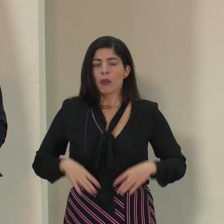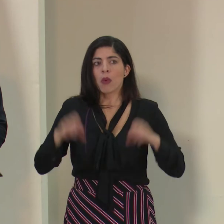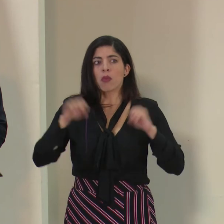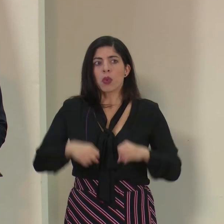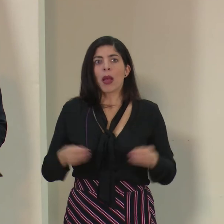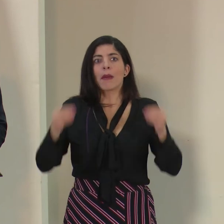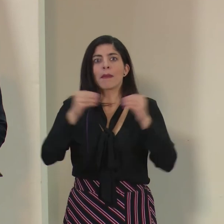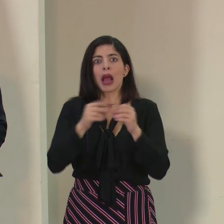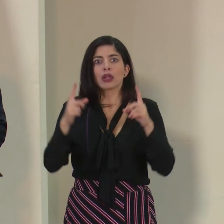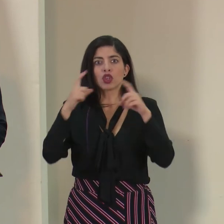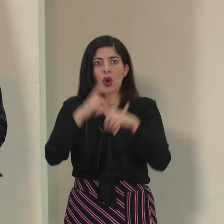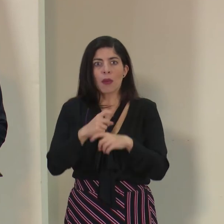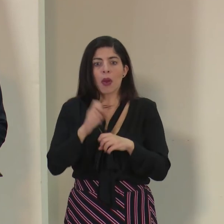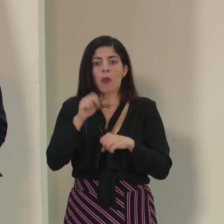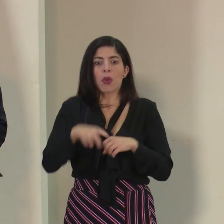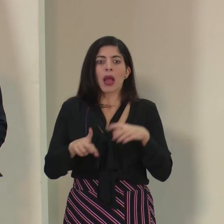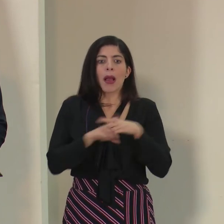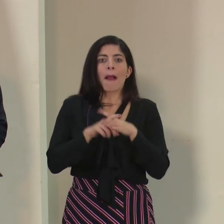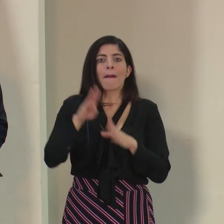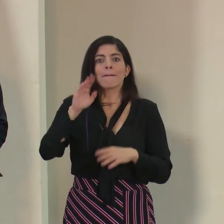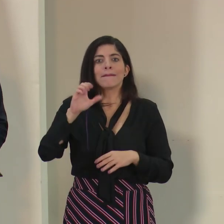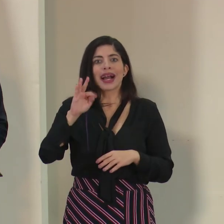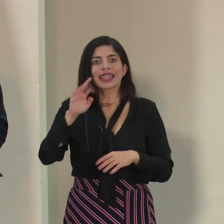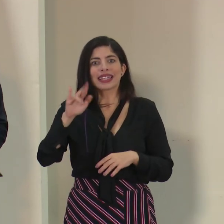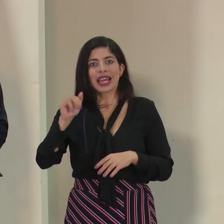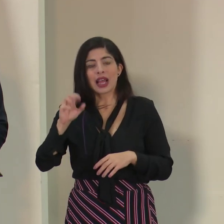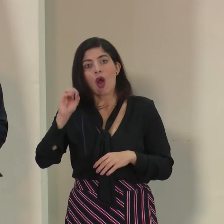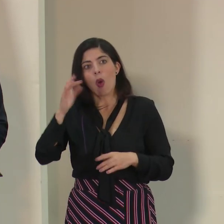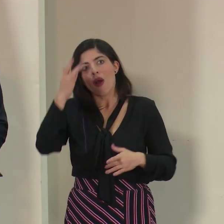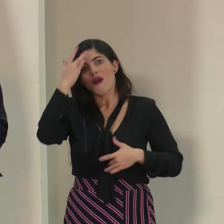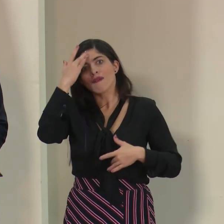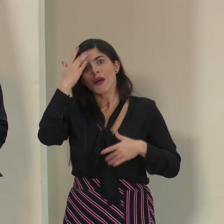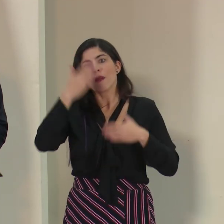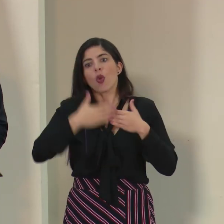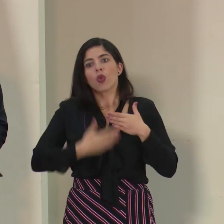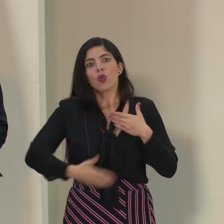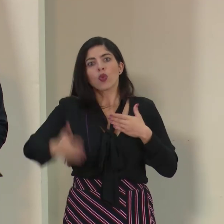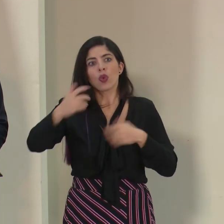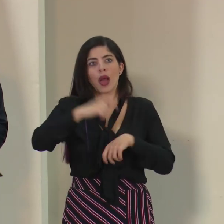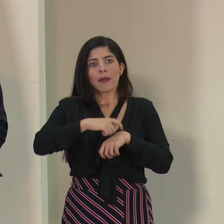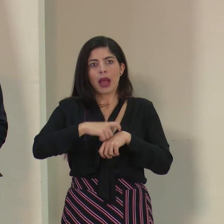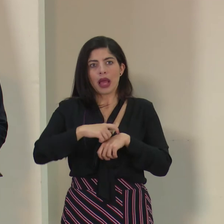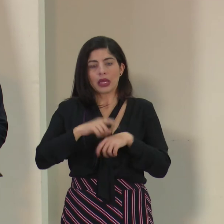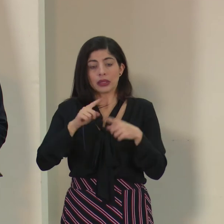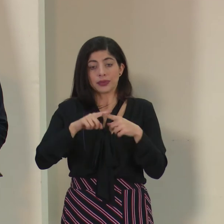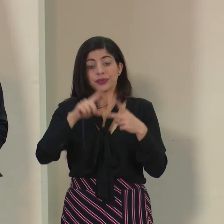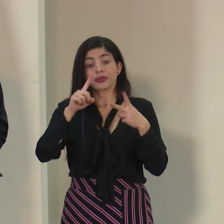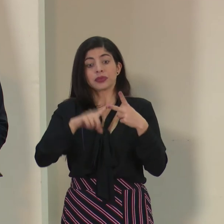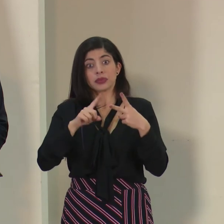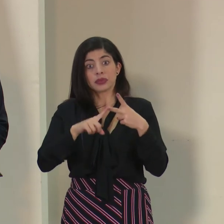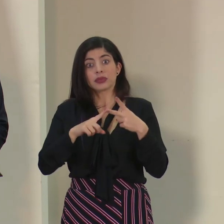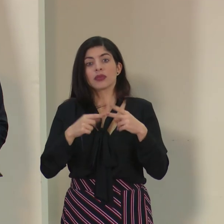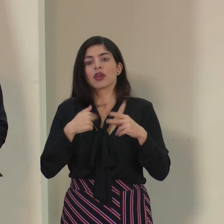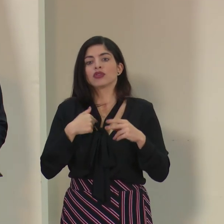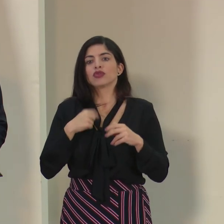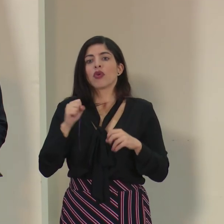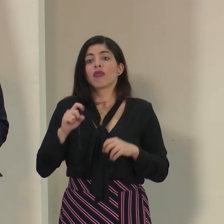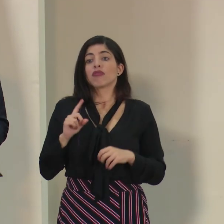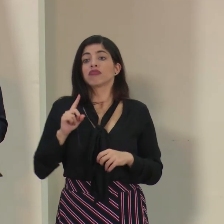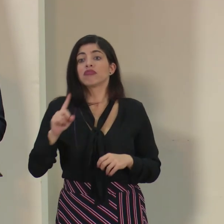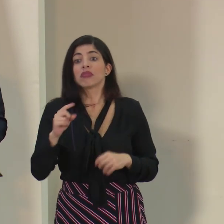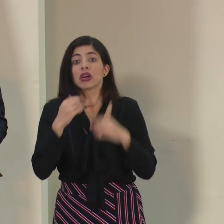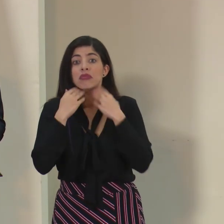complicación hasta incluso bacteriana o que la enfermedad se le prolongue más tiempo y no se recupere adecuadamente. Y segundo, está exponiendo justamente